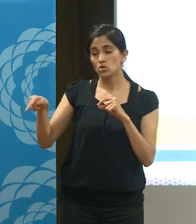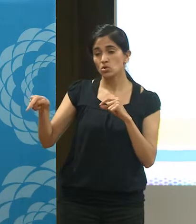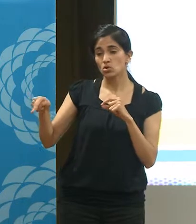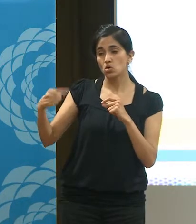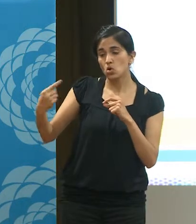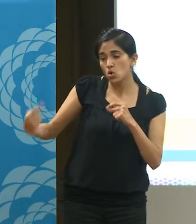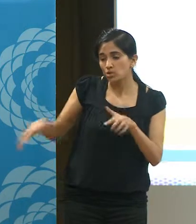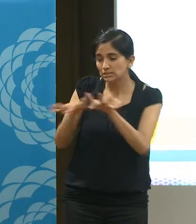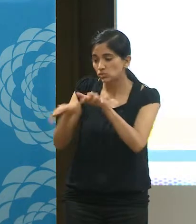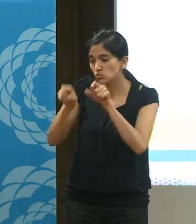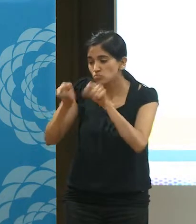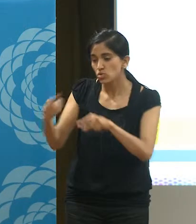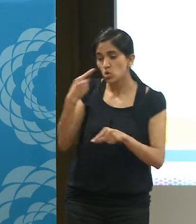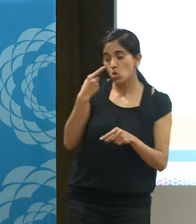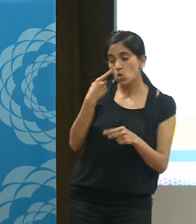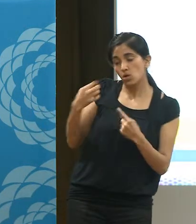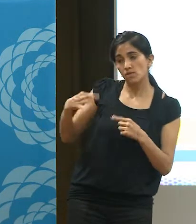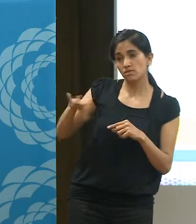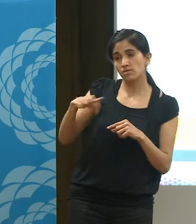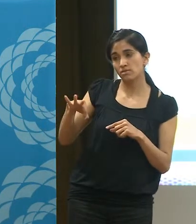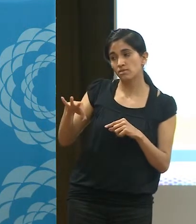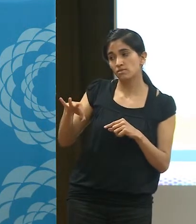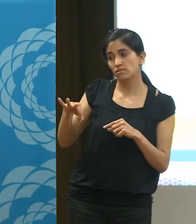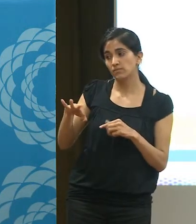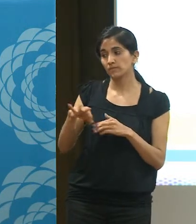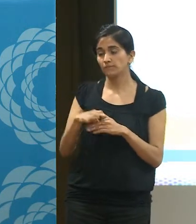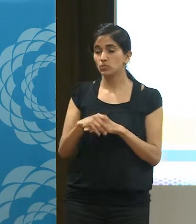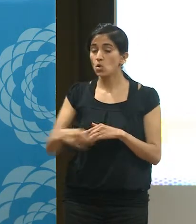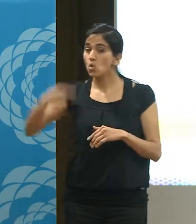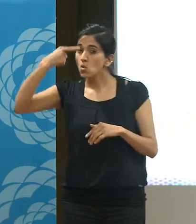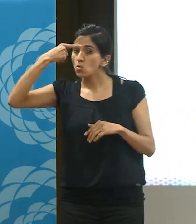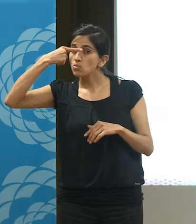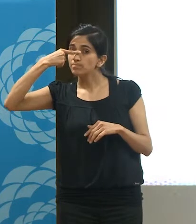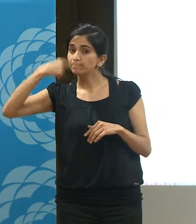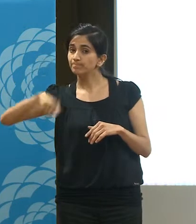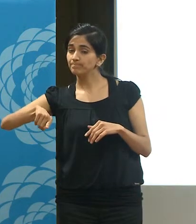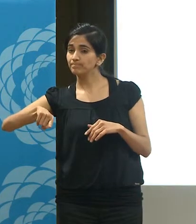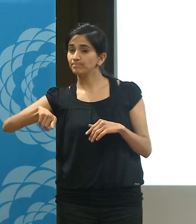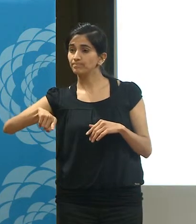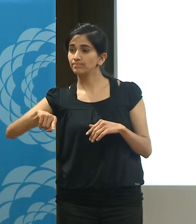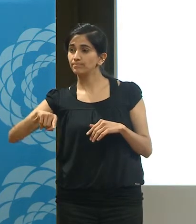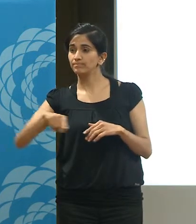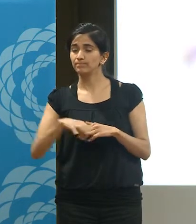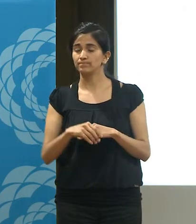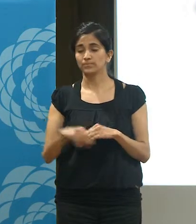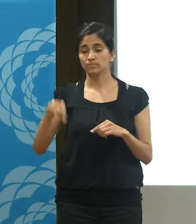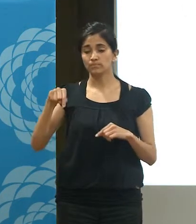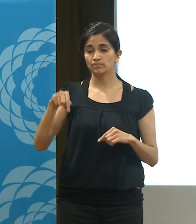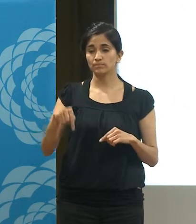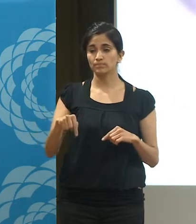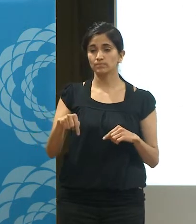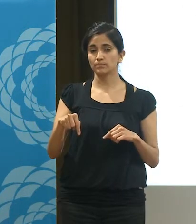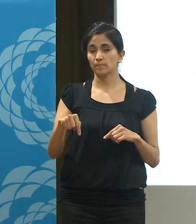conocerlo, es lo que venimos diciendo, era otro de los ejes que queríamos plantear. Y por último, marcar también esta diferencia